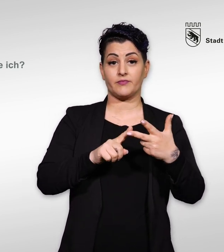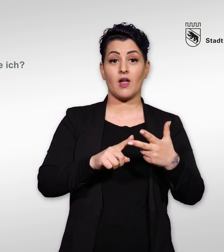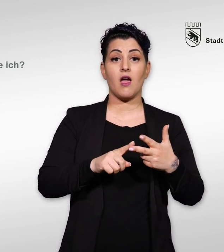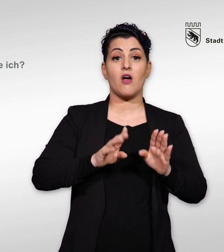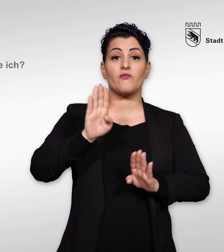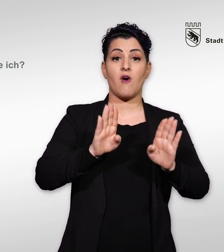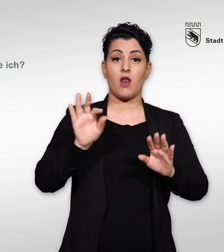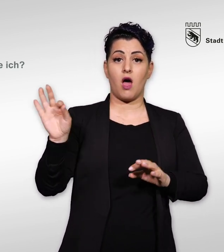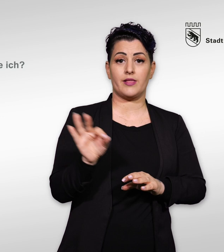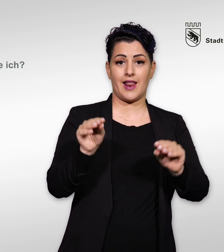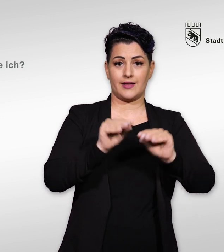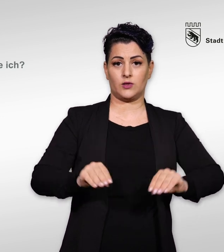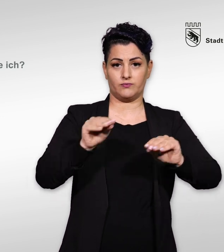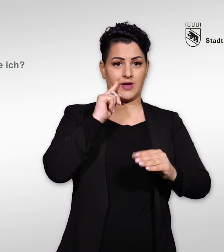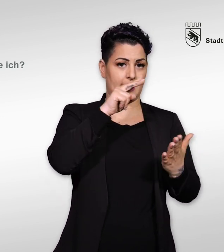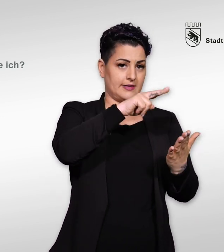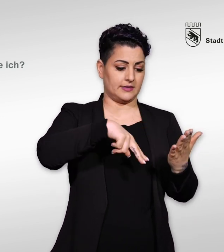3. Wahlanleitung lesen